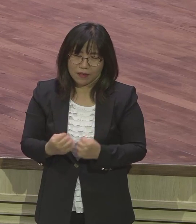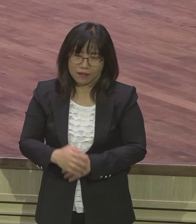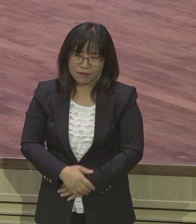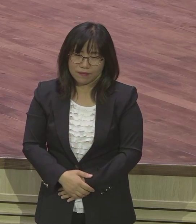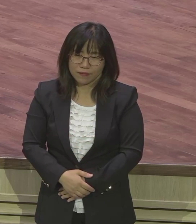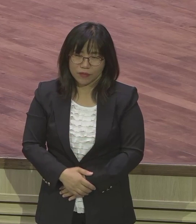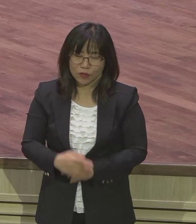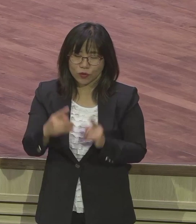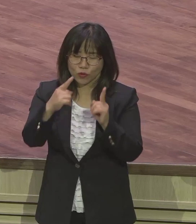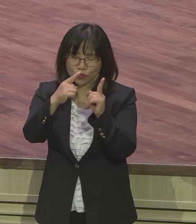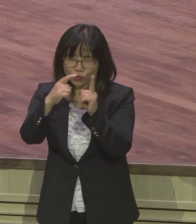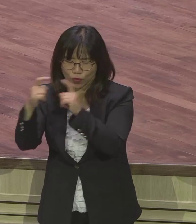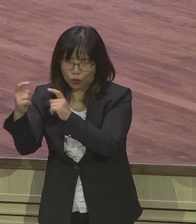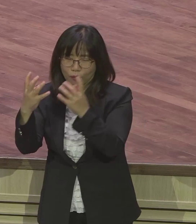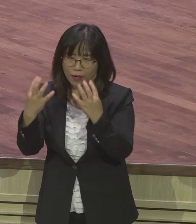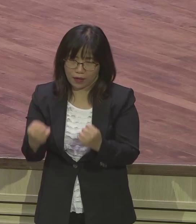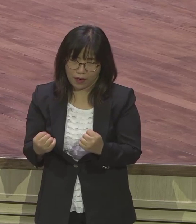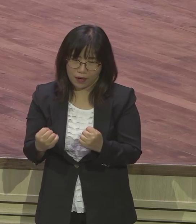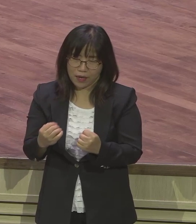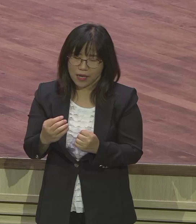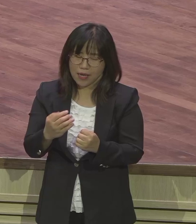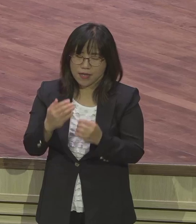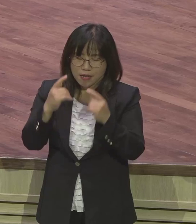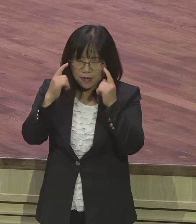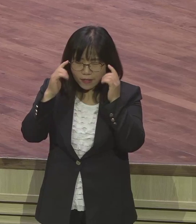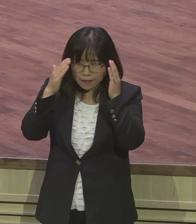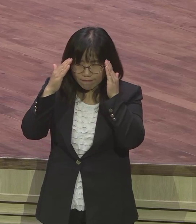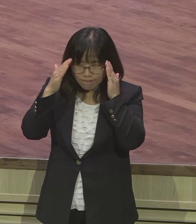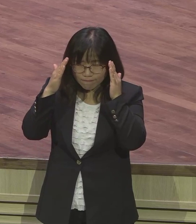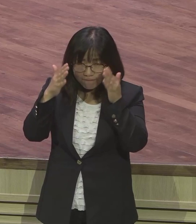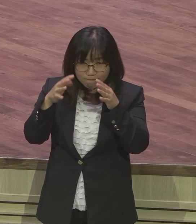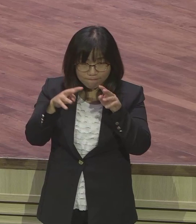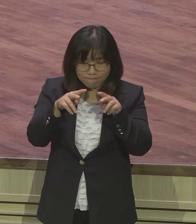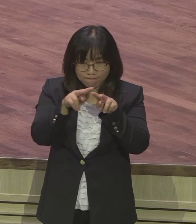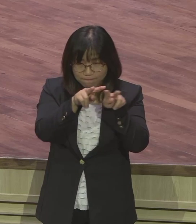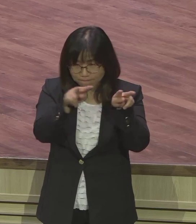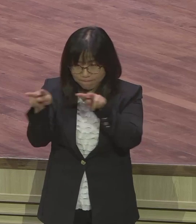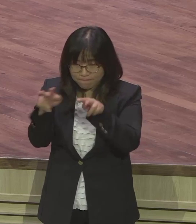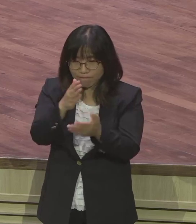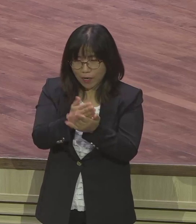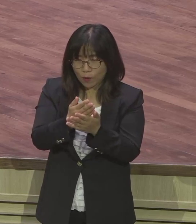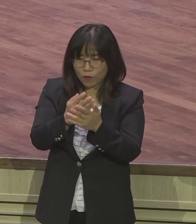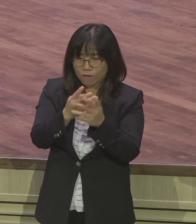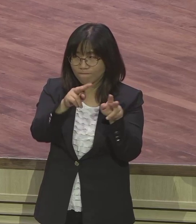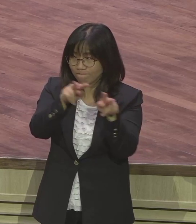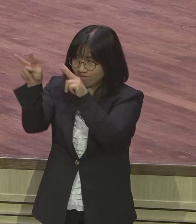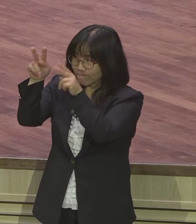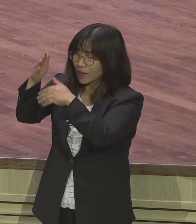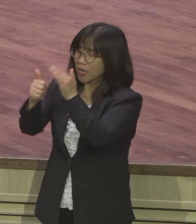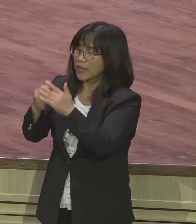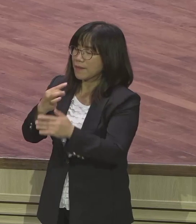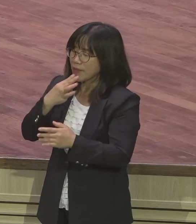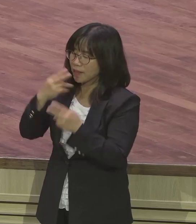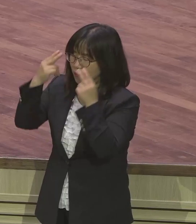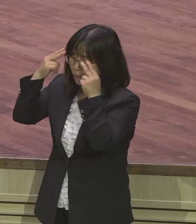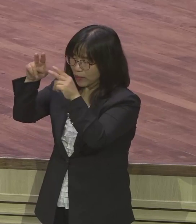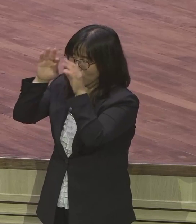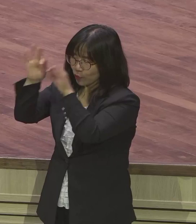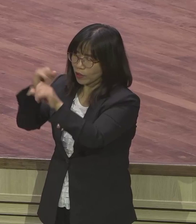하나님만 바라보게 하여 주 없었어요 우리 영례성도들 은약의 실체이신